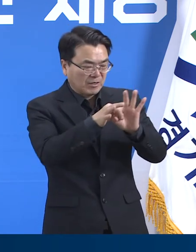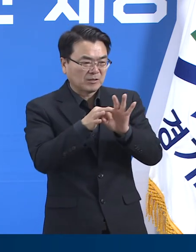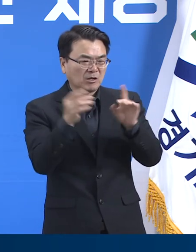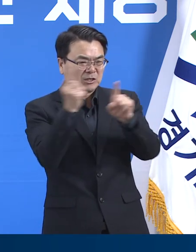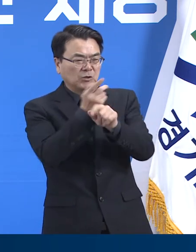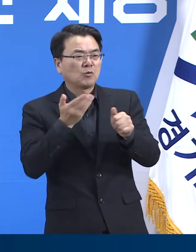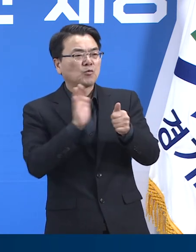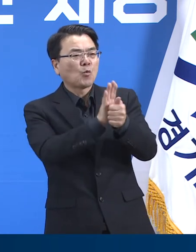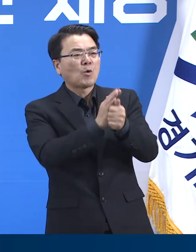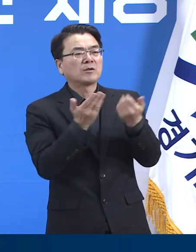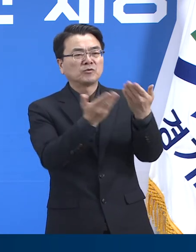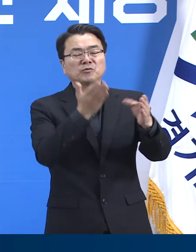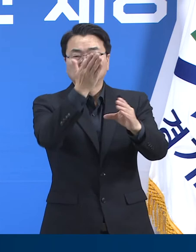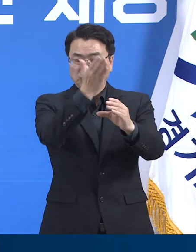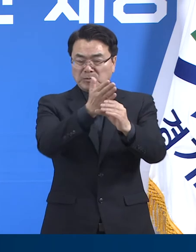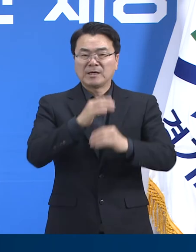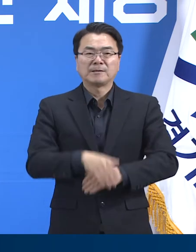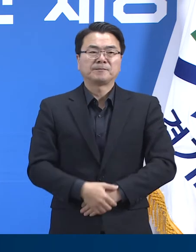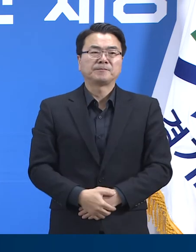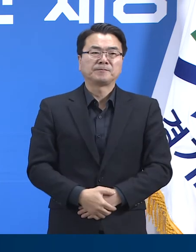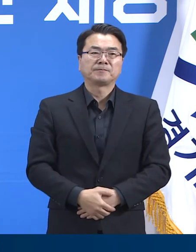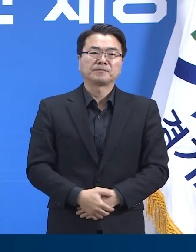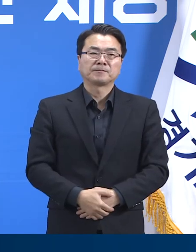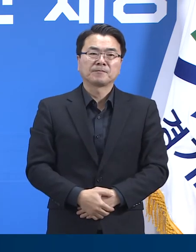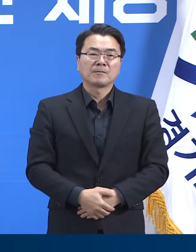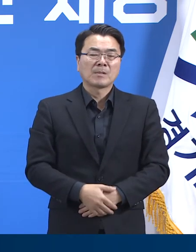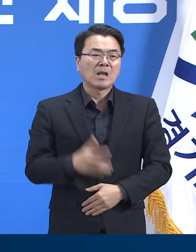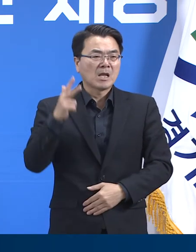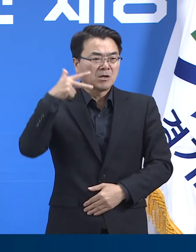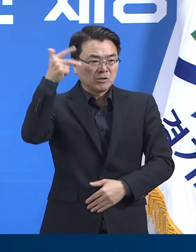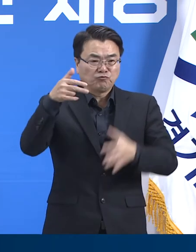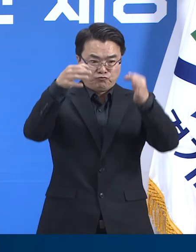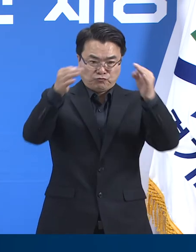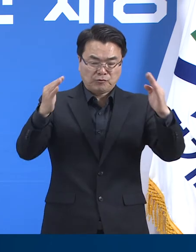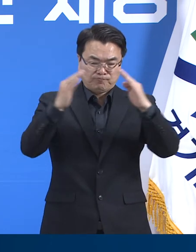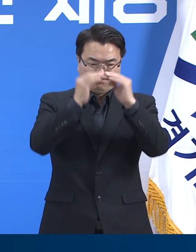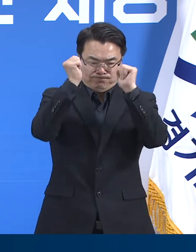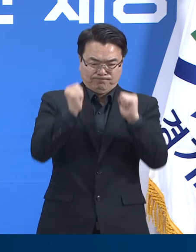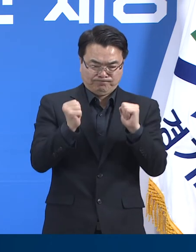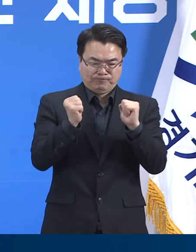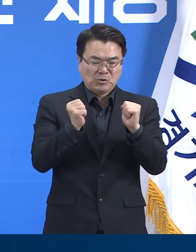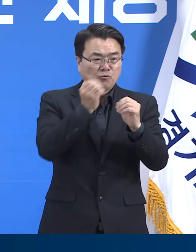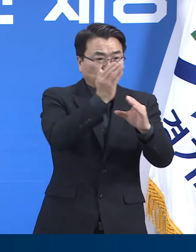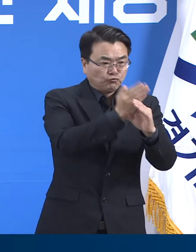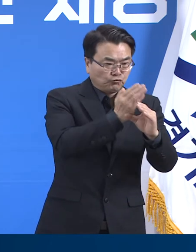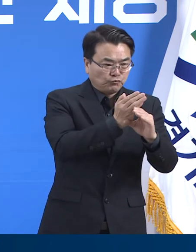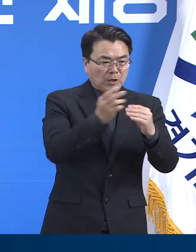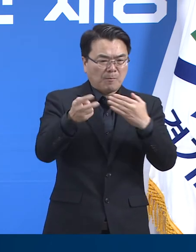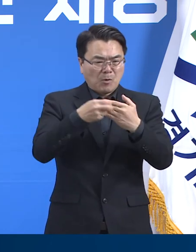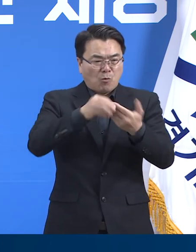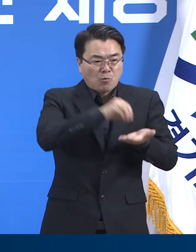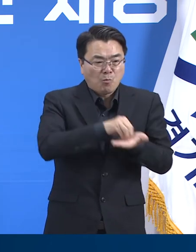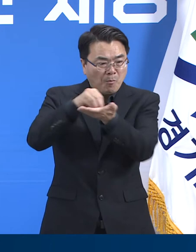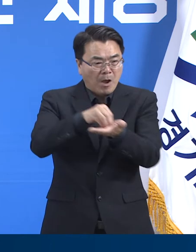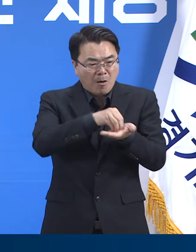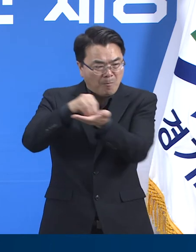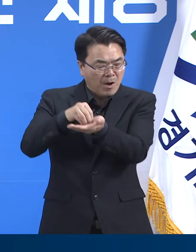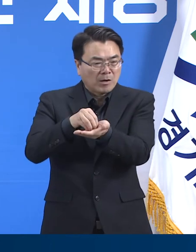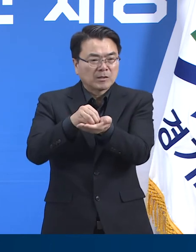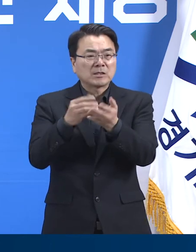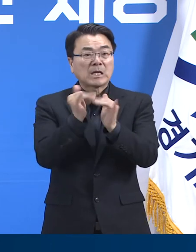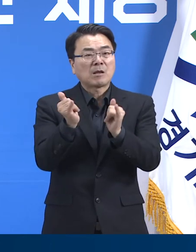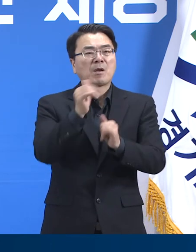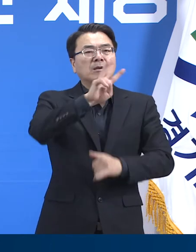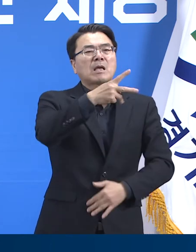8,964명입니다. 지난 한 주 동안 재택치료 중 병원으로 이송된 인원은 317명이며